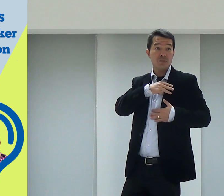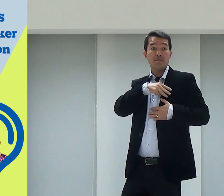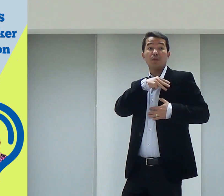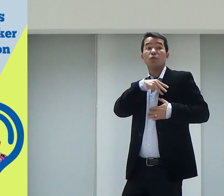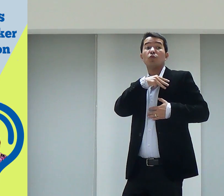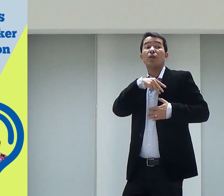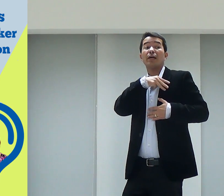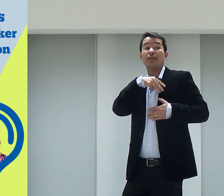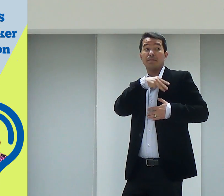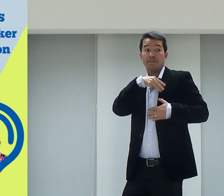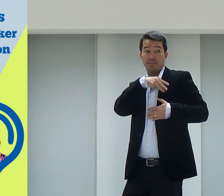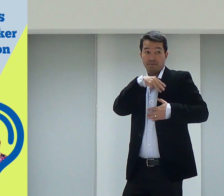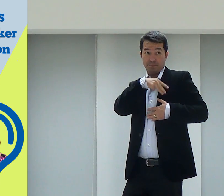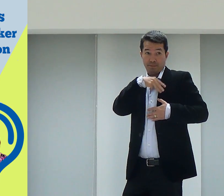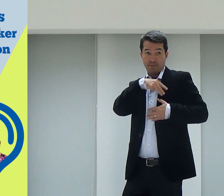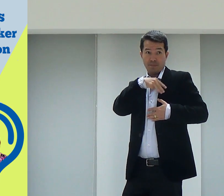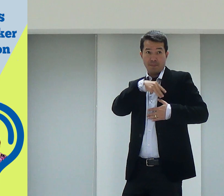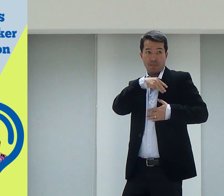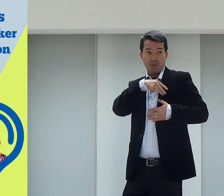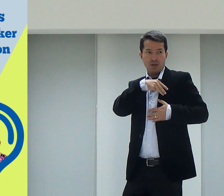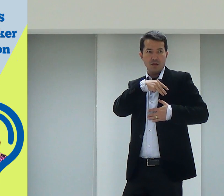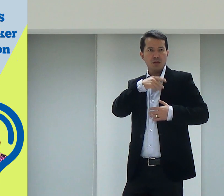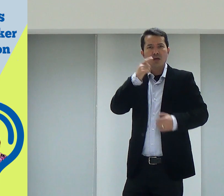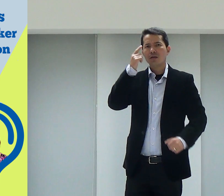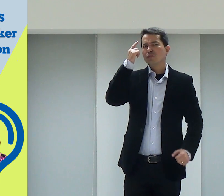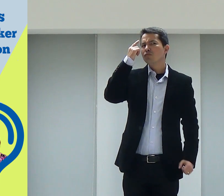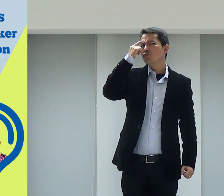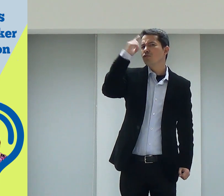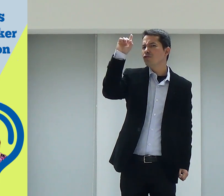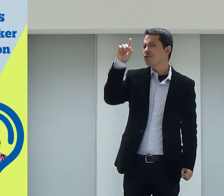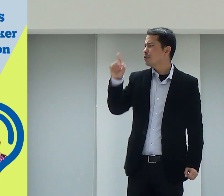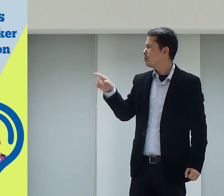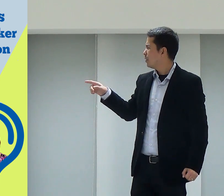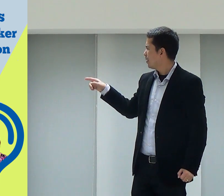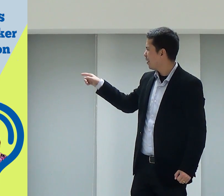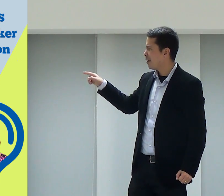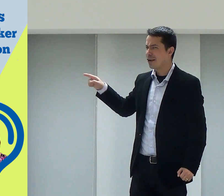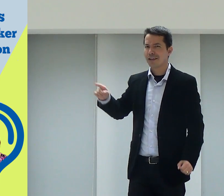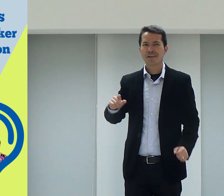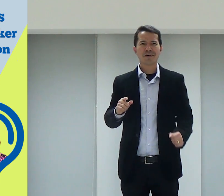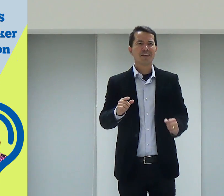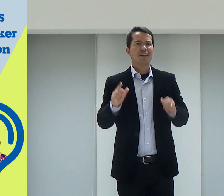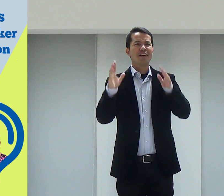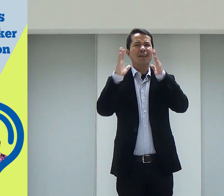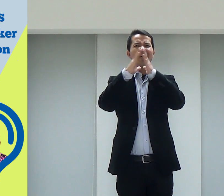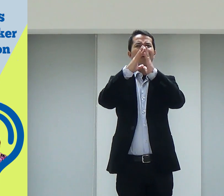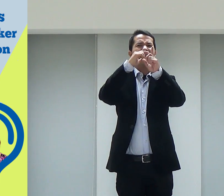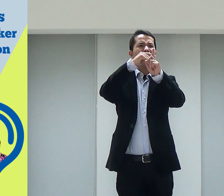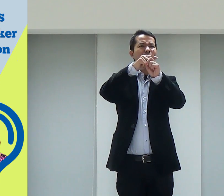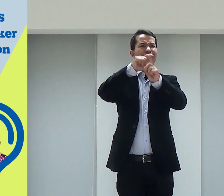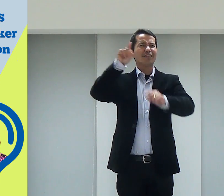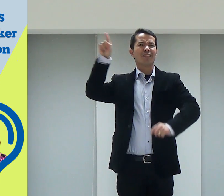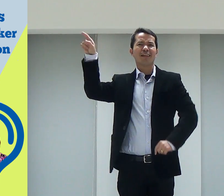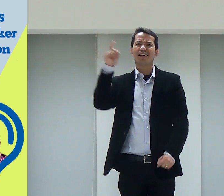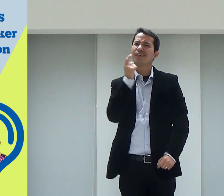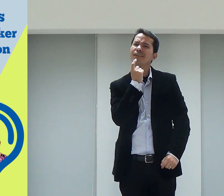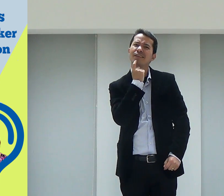Ela é ouvinte e ela é uma missionária. Aí teve um dia que ela foi numa